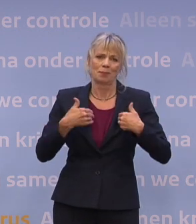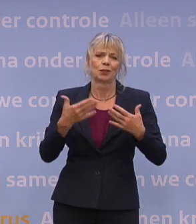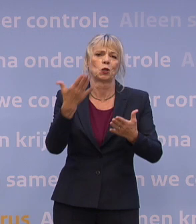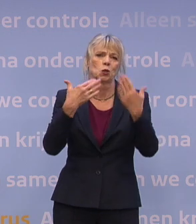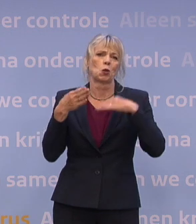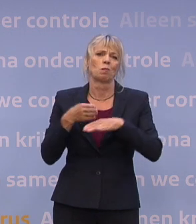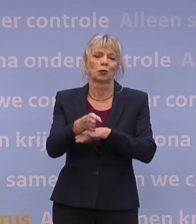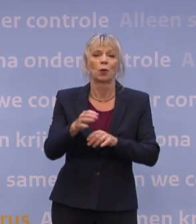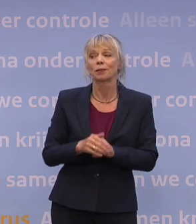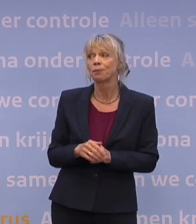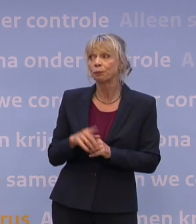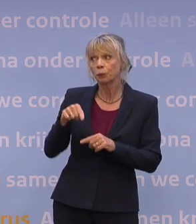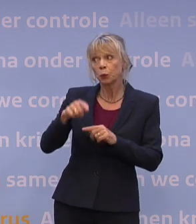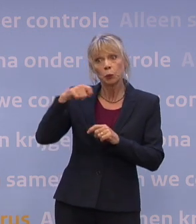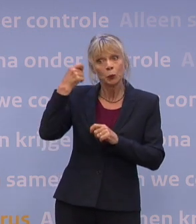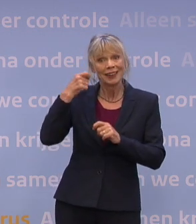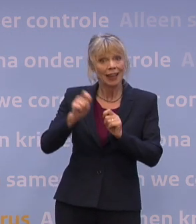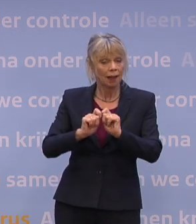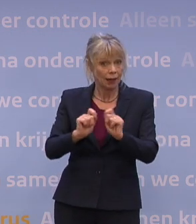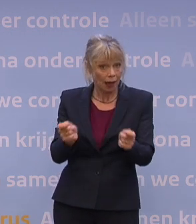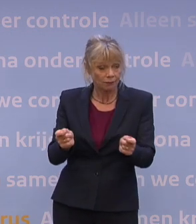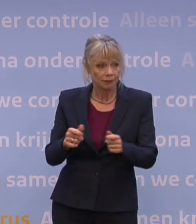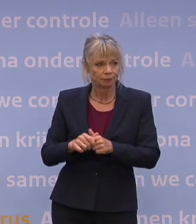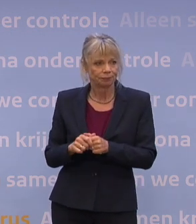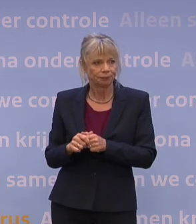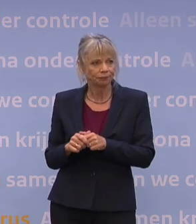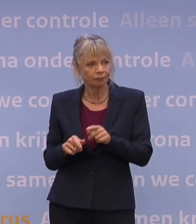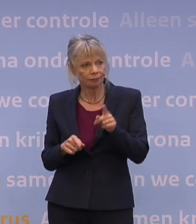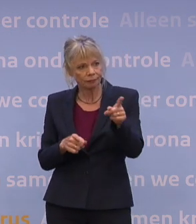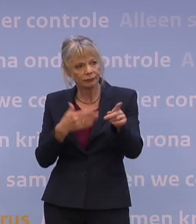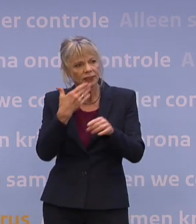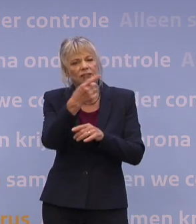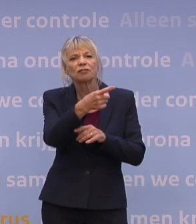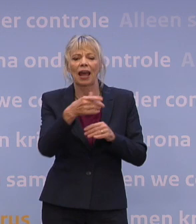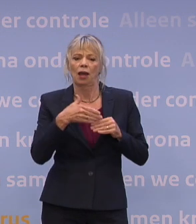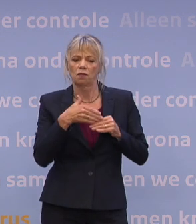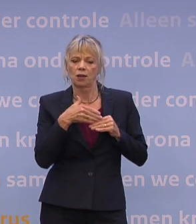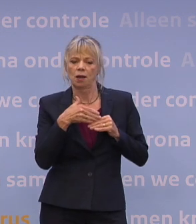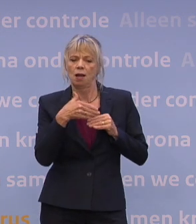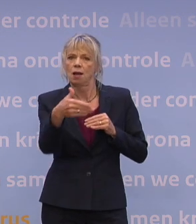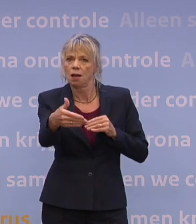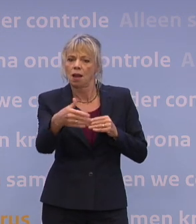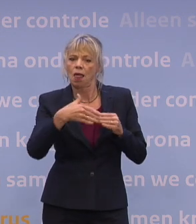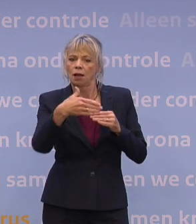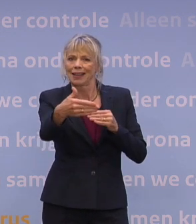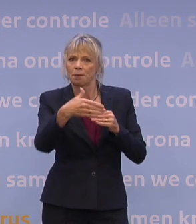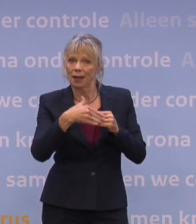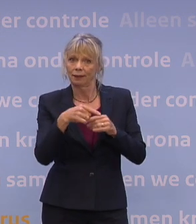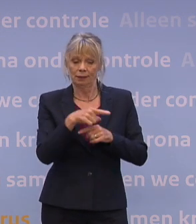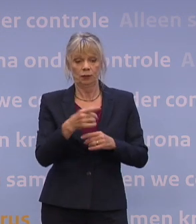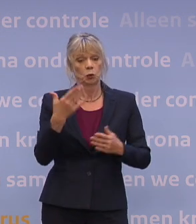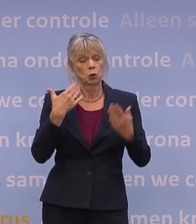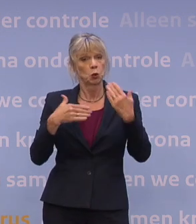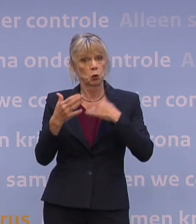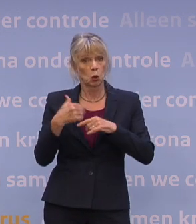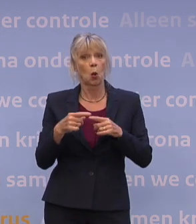Telegraaf, aansluitend ANP, Reformatorenstagblad. Dank je wel. Ja, ik had een vraag over de lange termijn, want jullie komen in de zomer dus bij elkaar om dingen te bespreken